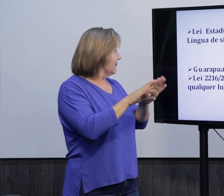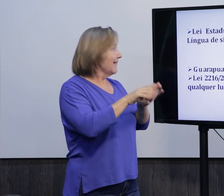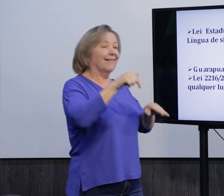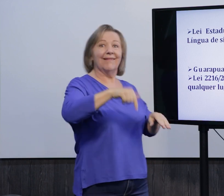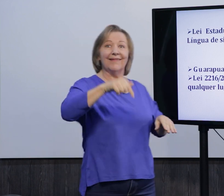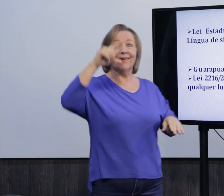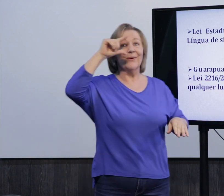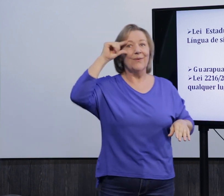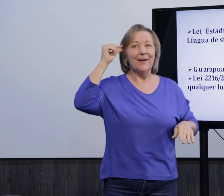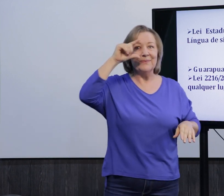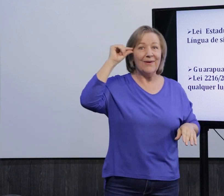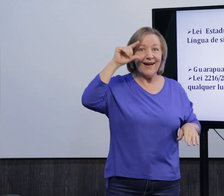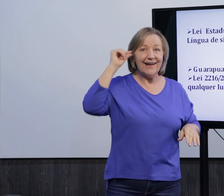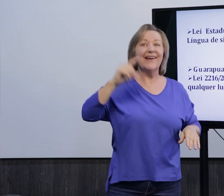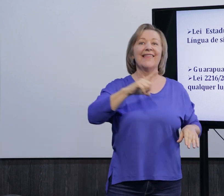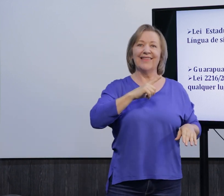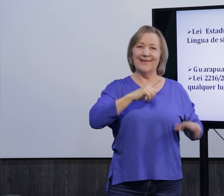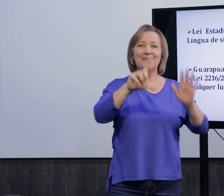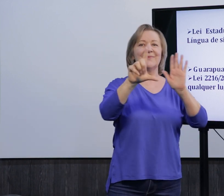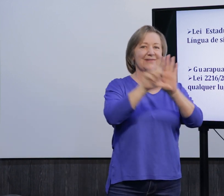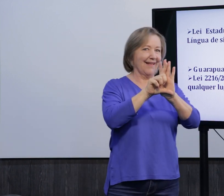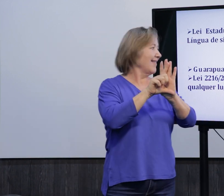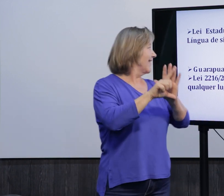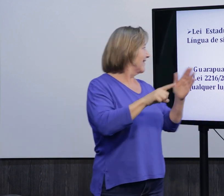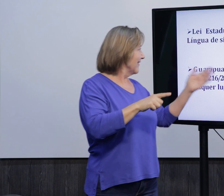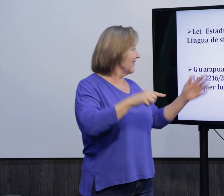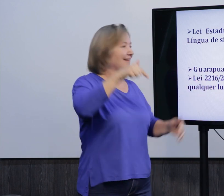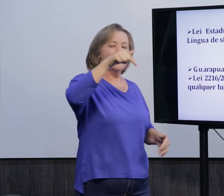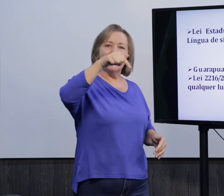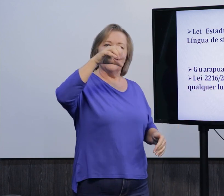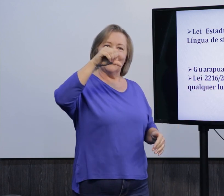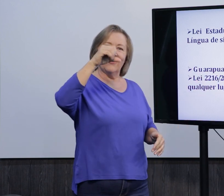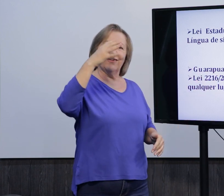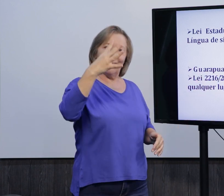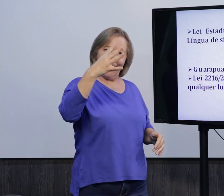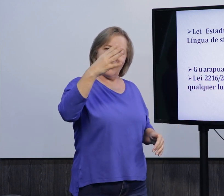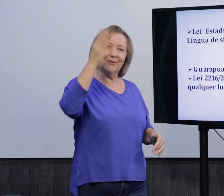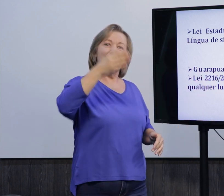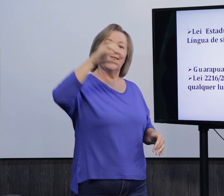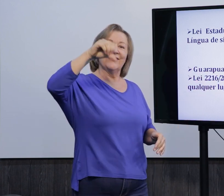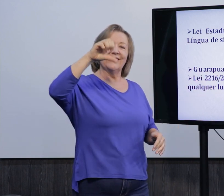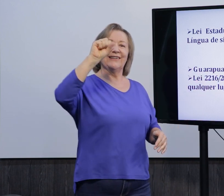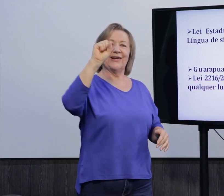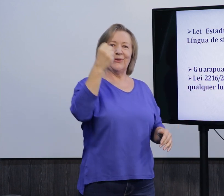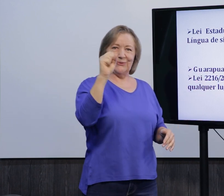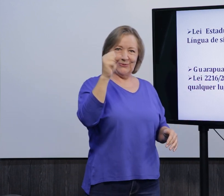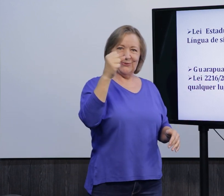sinais aqui no estado. E também aqui na nossa cidade de Guarapuava, existe uma lei municipal. A Lei 794